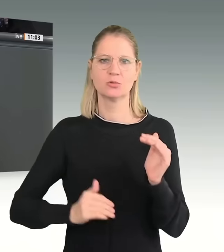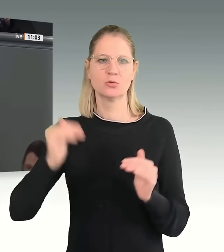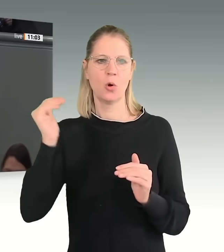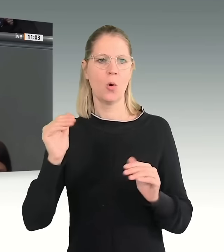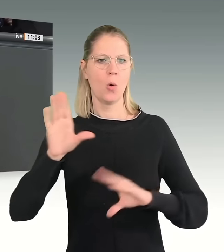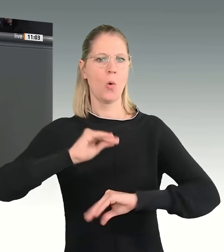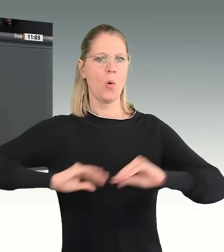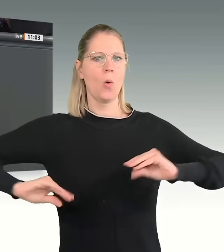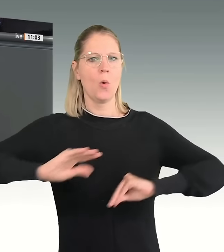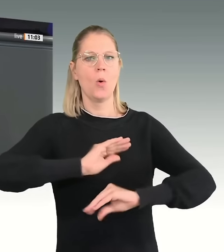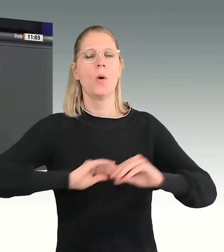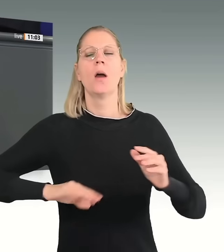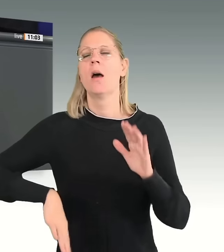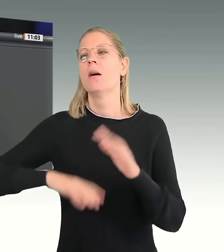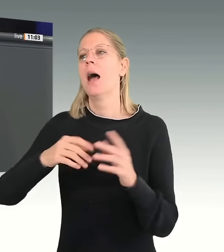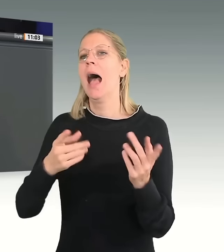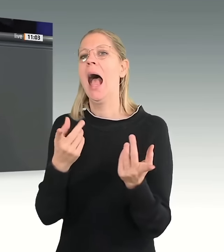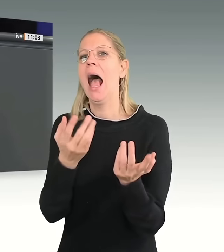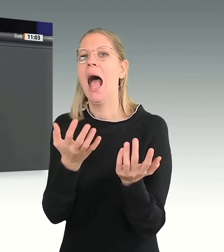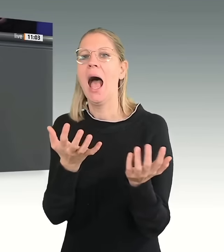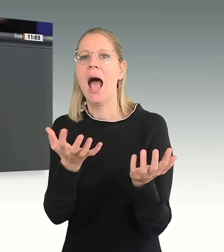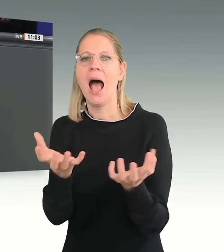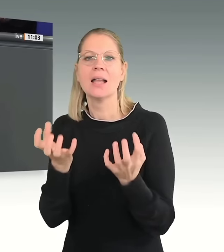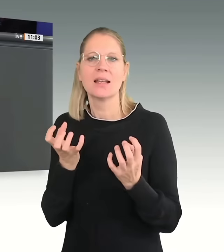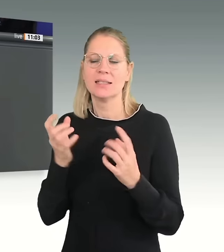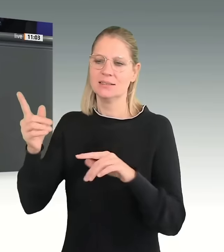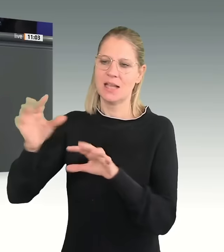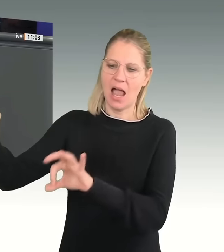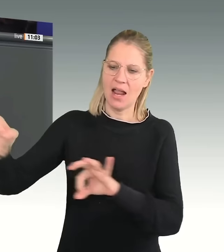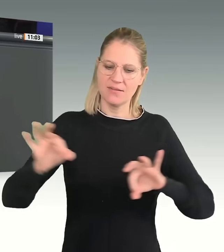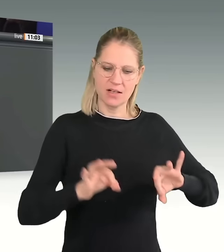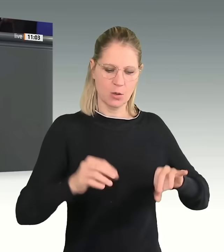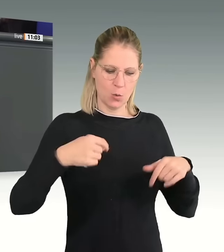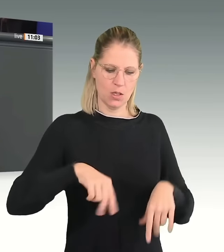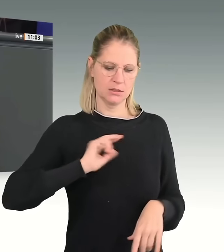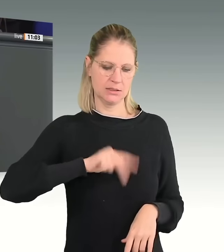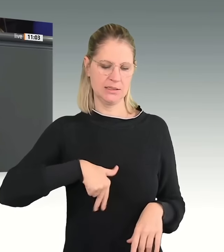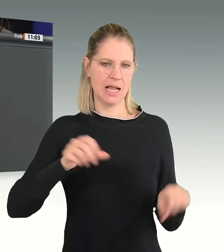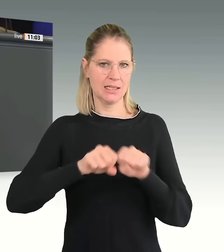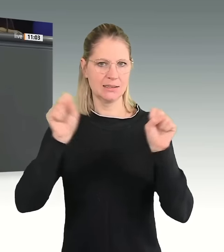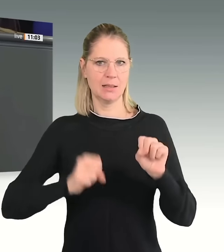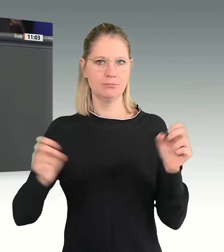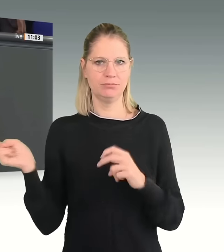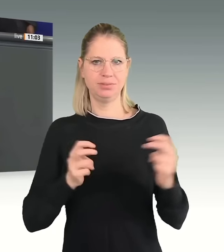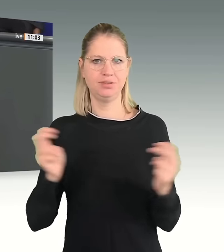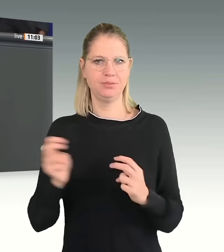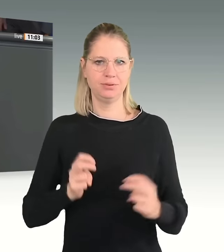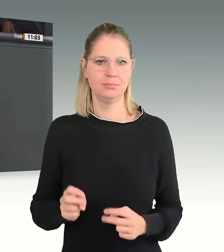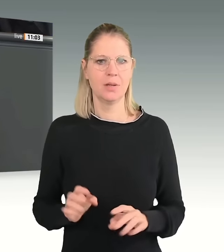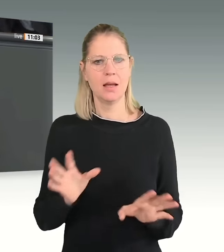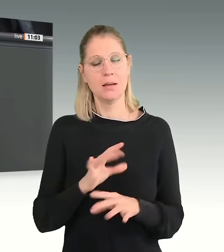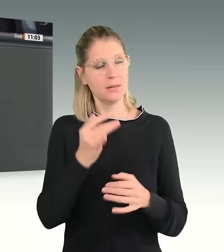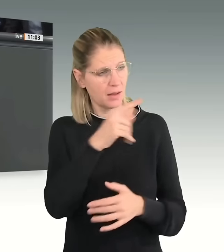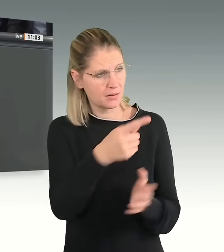die Einwanderung in unsere Sozialsysteme. Deswegen fordern Sie jetzt Sach- statt Geldleistung und eine